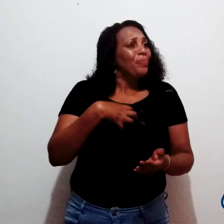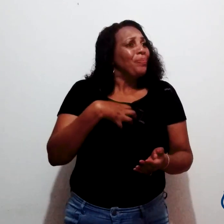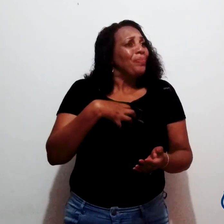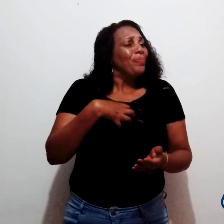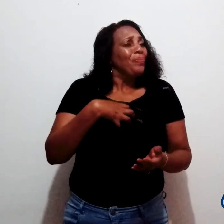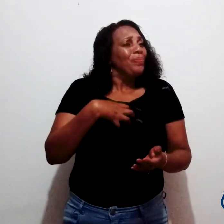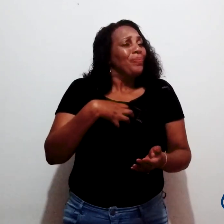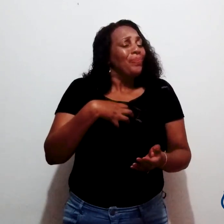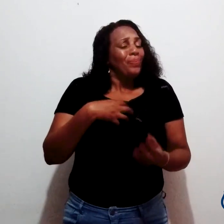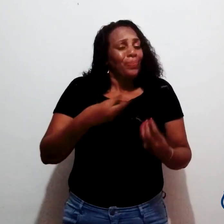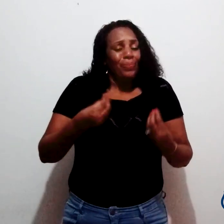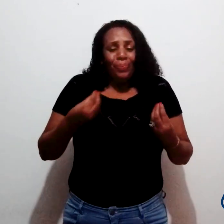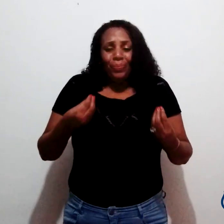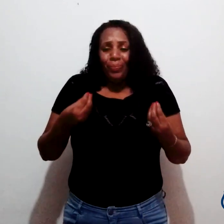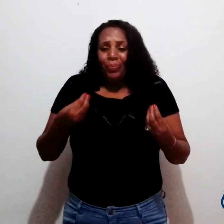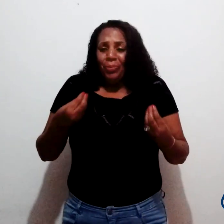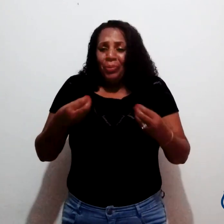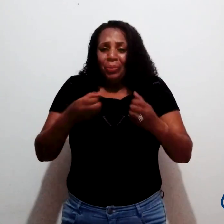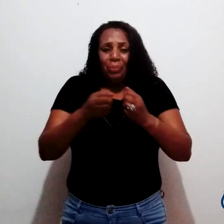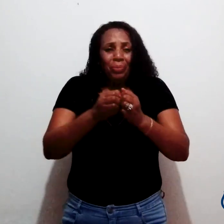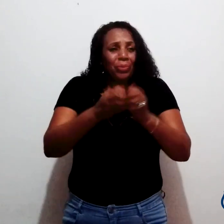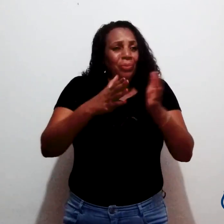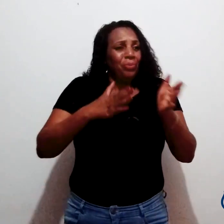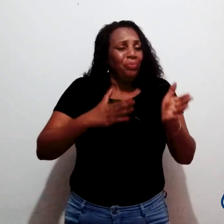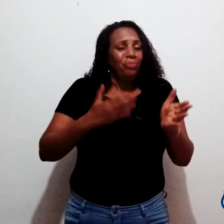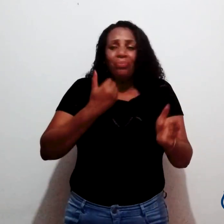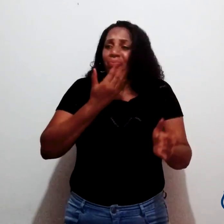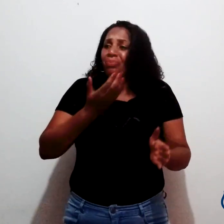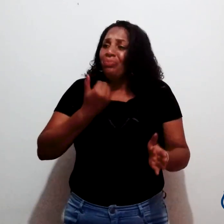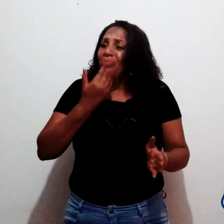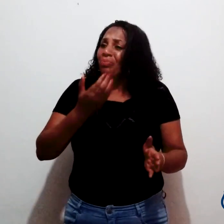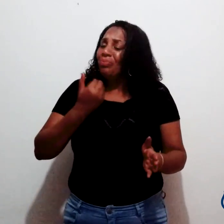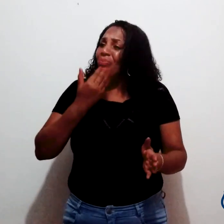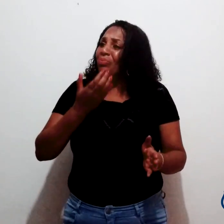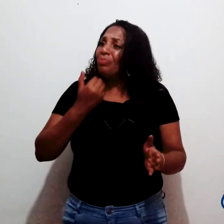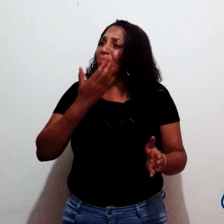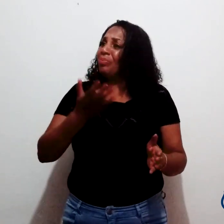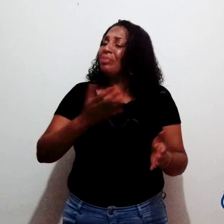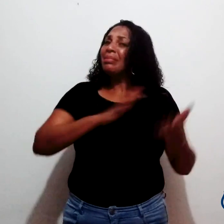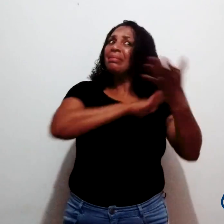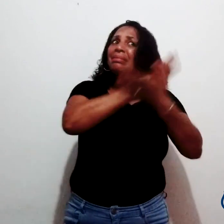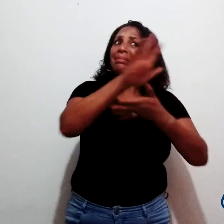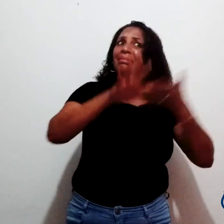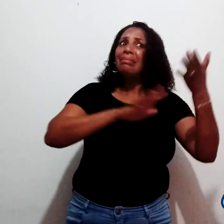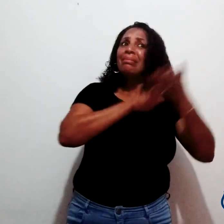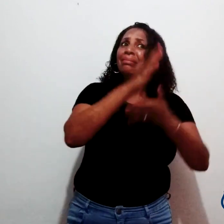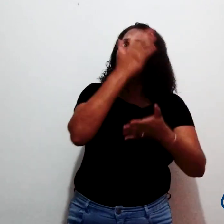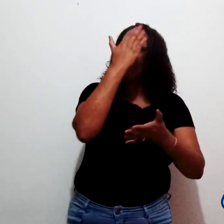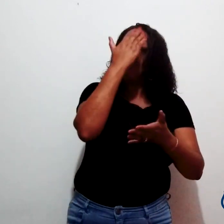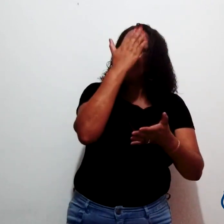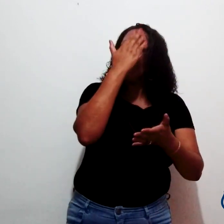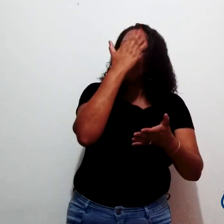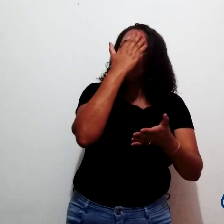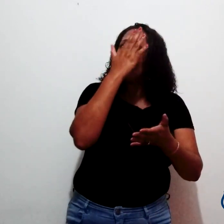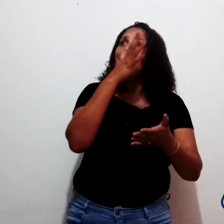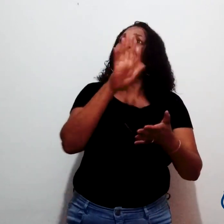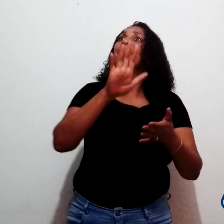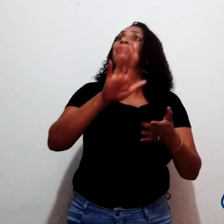sabe, assim, muito mal, porque fluência que era bom, nada. Eu não conseguia ser fluente, sabe, e aquilo